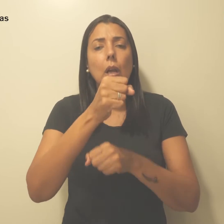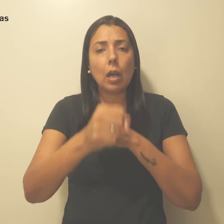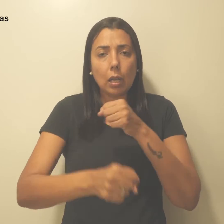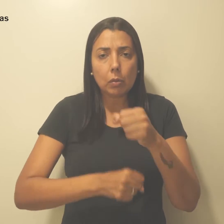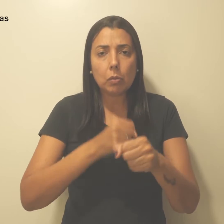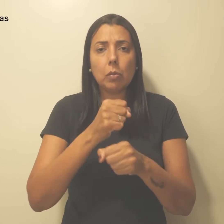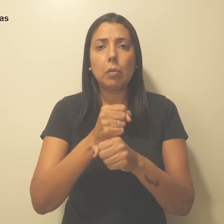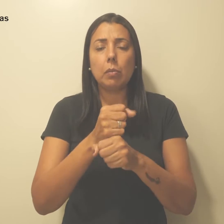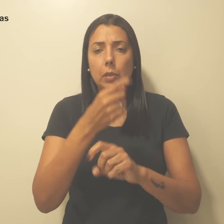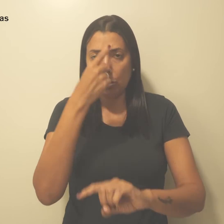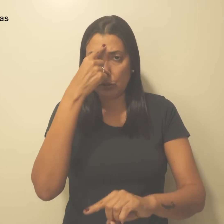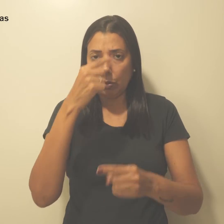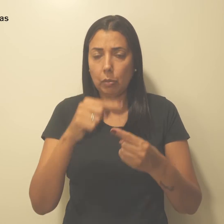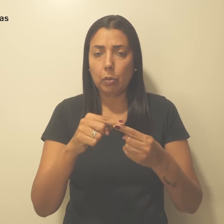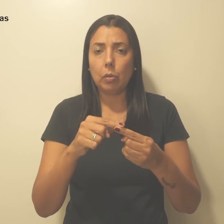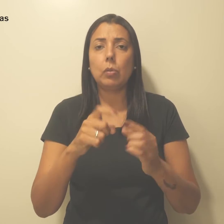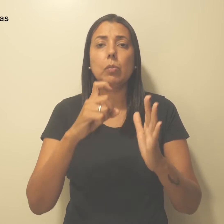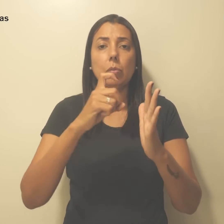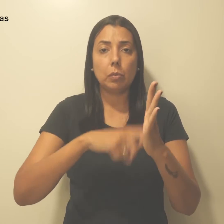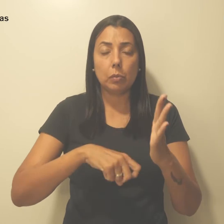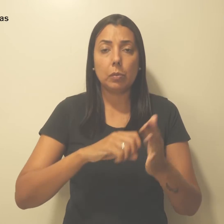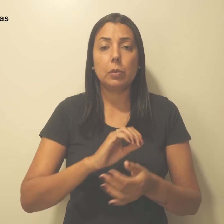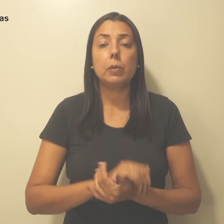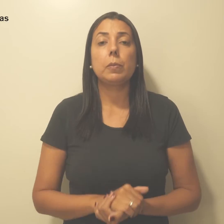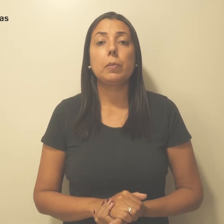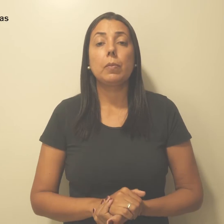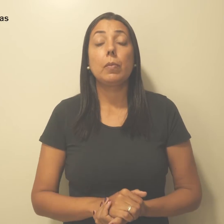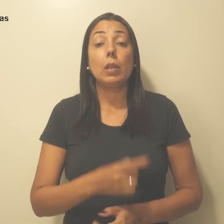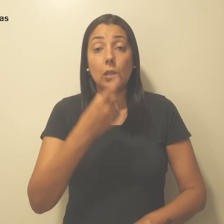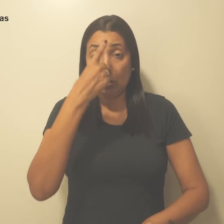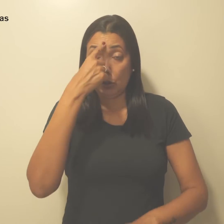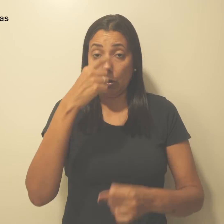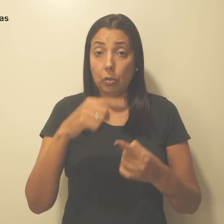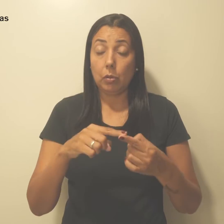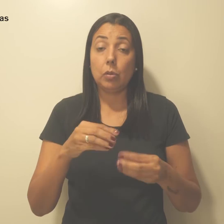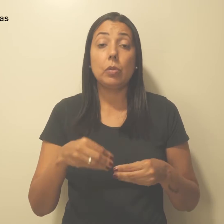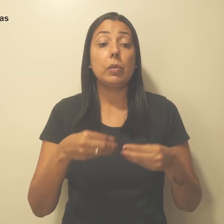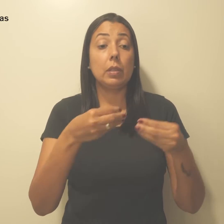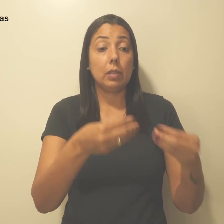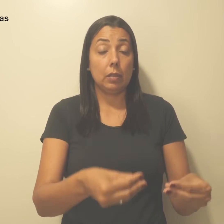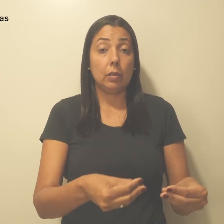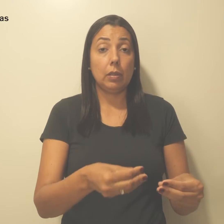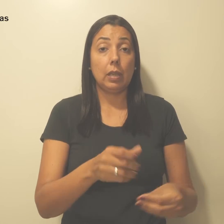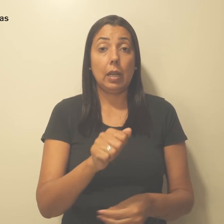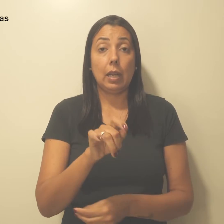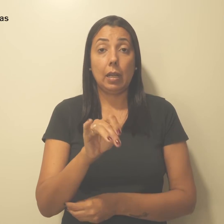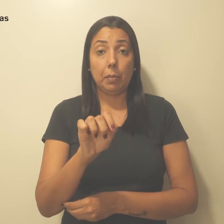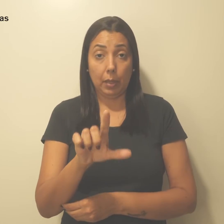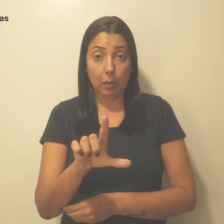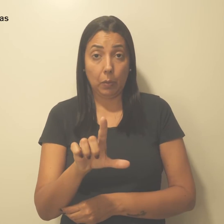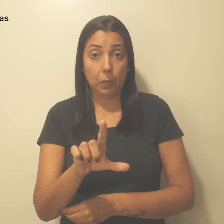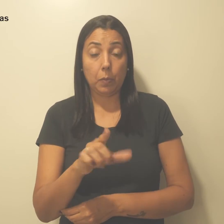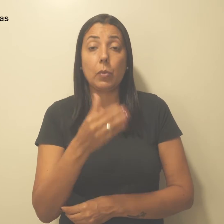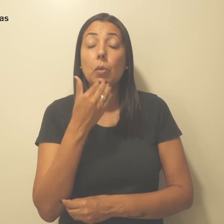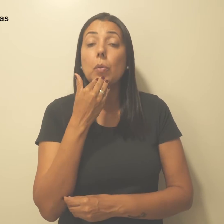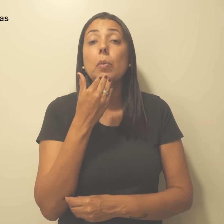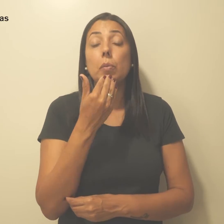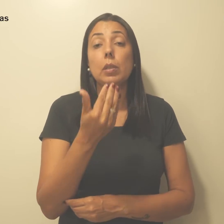acordo com a inflação. De acordo com o entregador, Abel Santos, a reivindicação tem